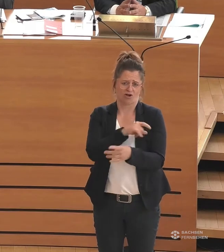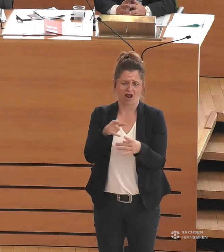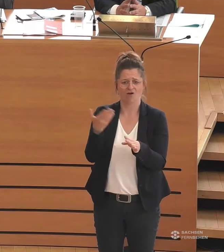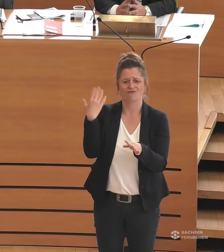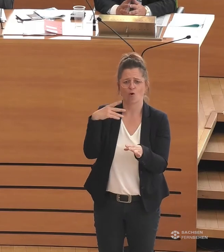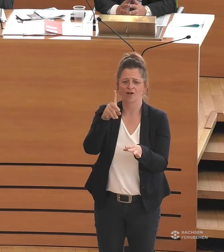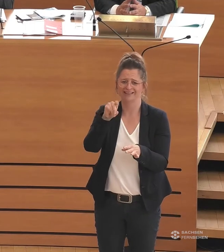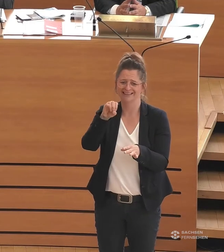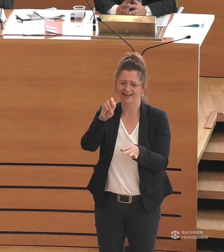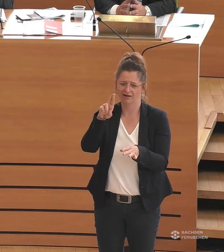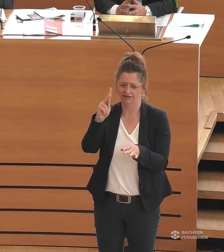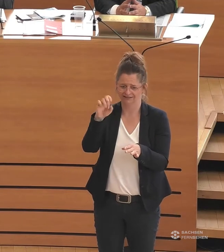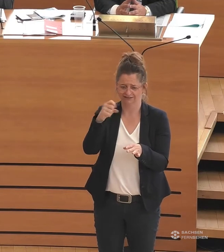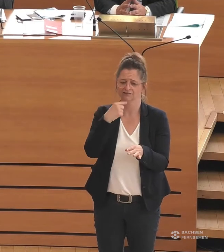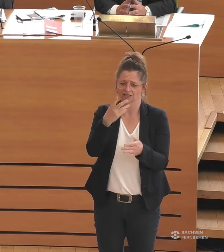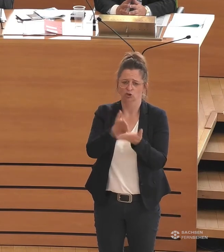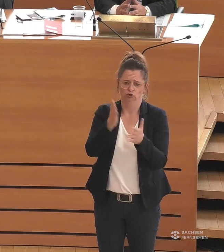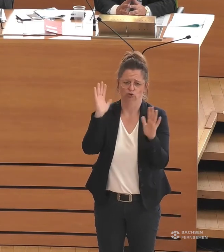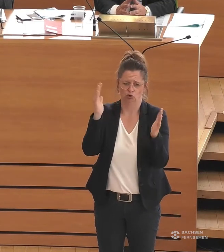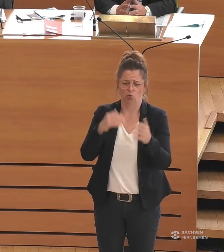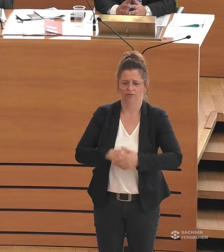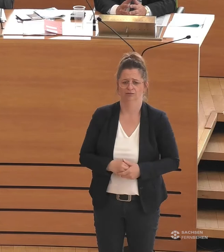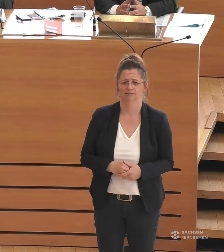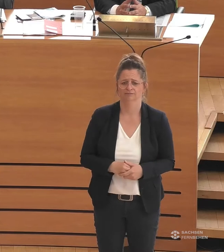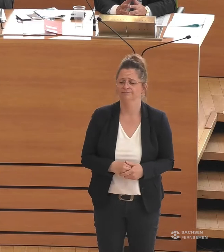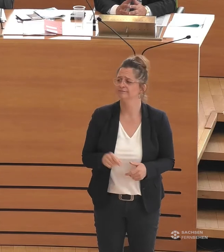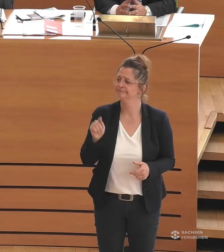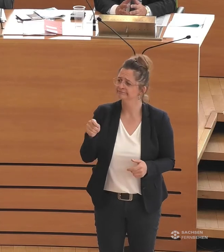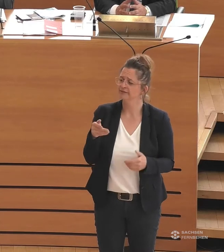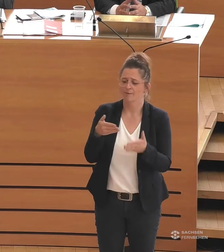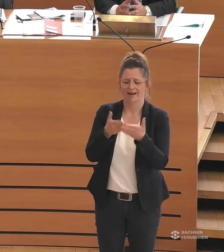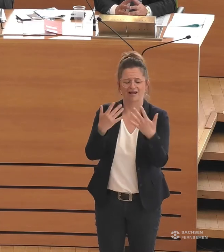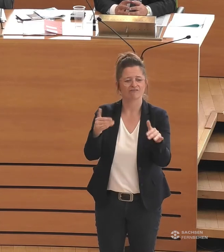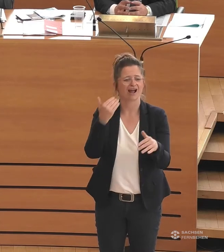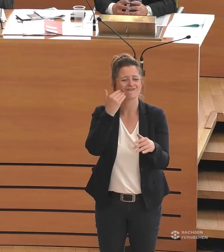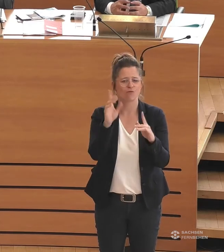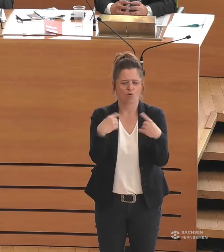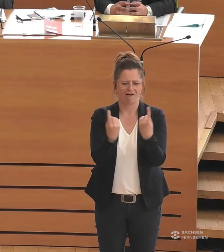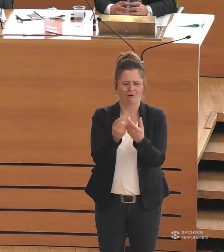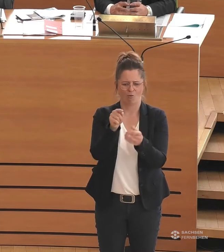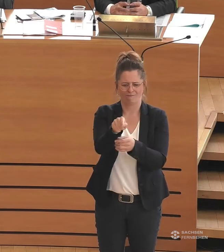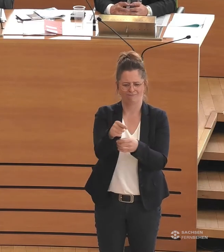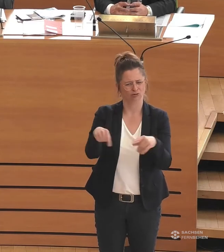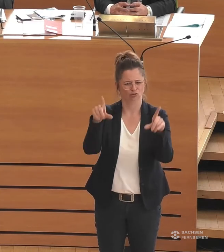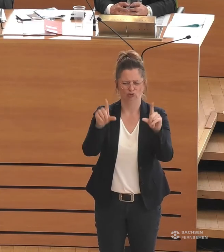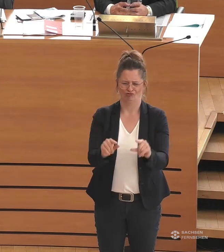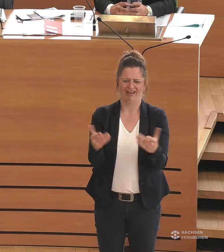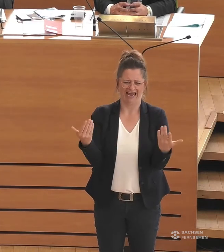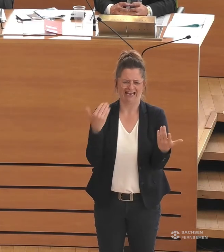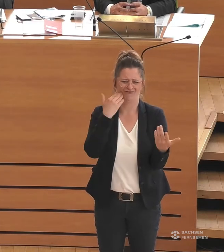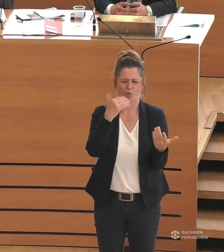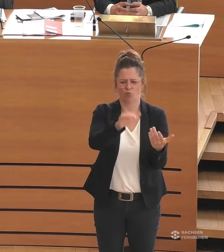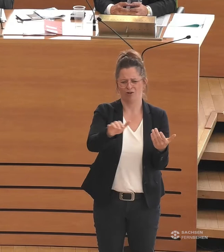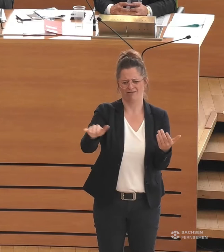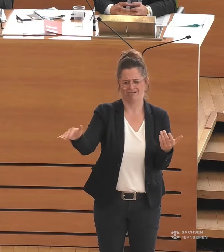erheblicher Bedarf besteht, ist die Erhöhung des Anteils barrierefreien Wohnraums. Hier geht es nicht nur